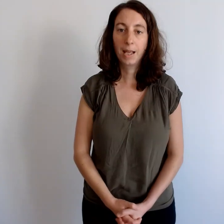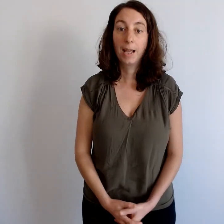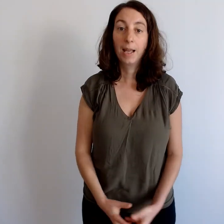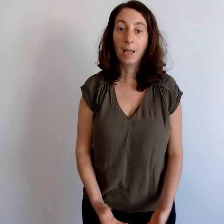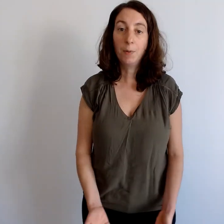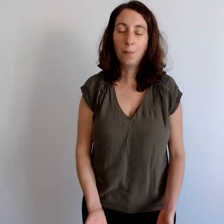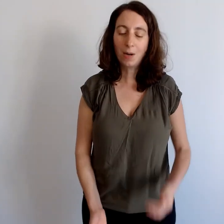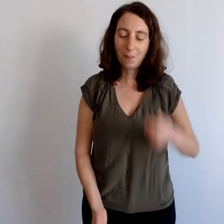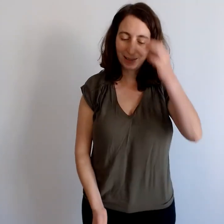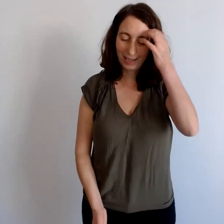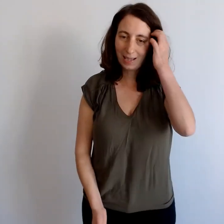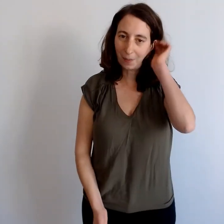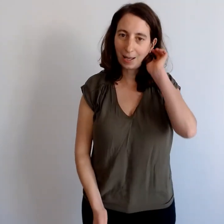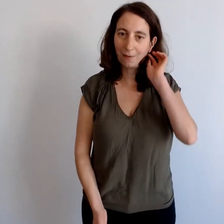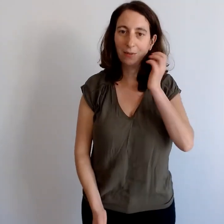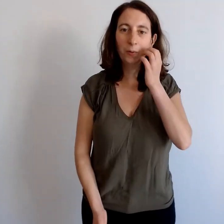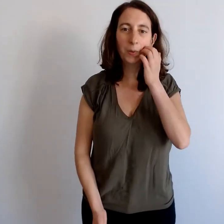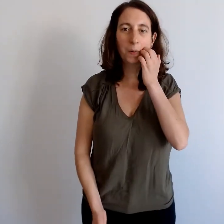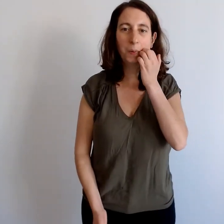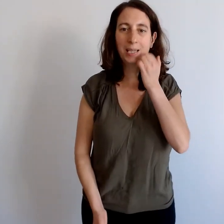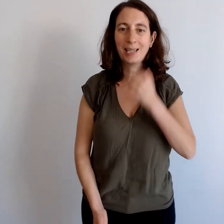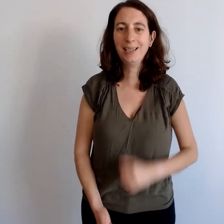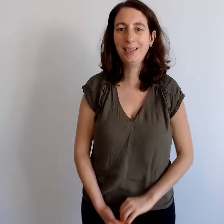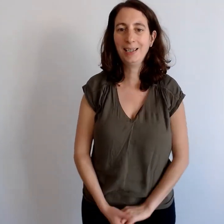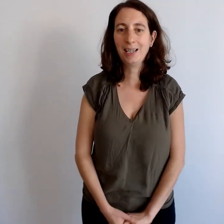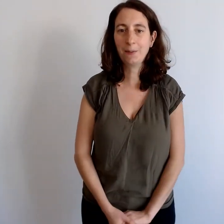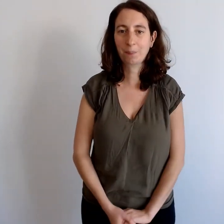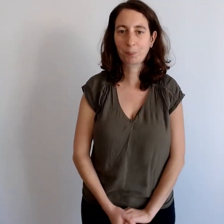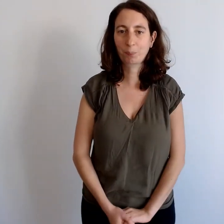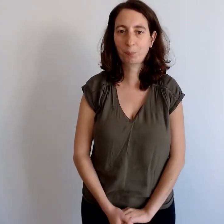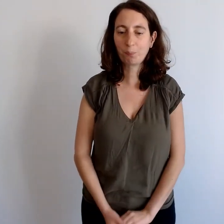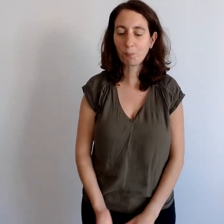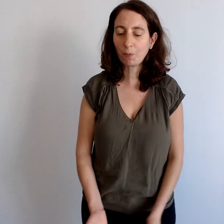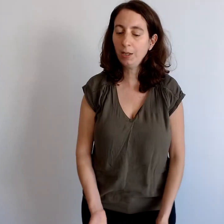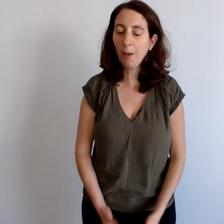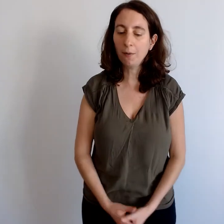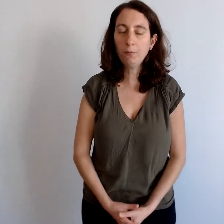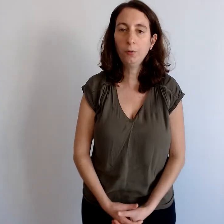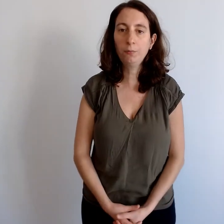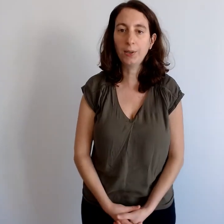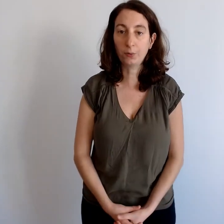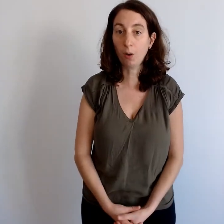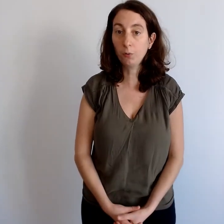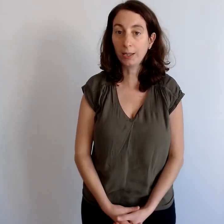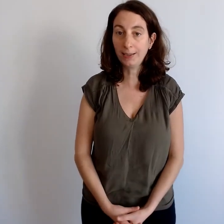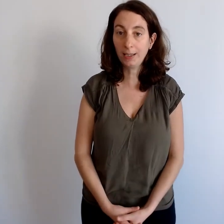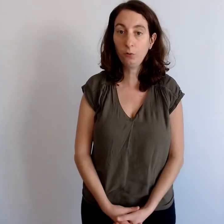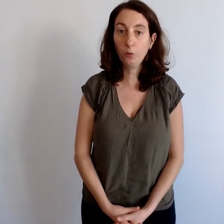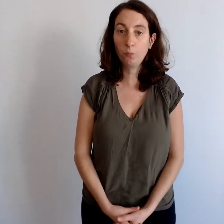Et puis, pour la pratique d'après, avec d'autres huit à dessiner, libre à vous de vous asseoir ou de rester debout.